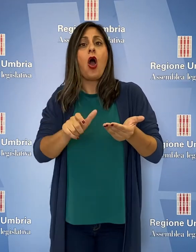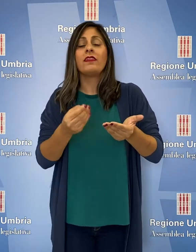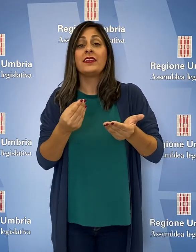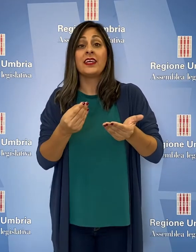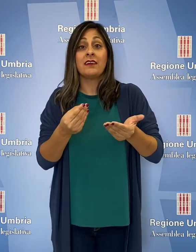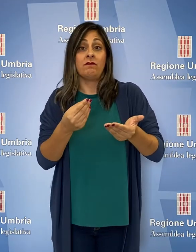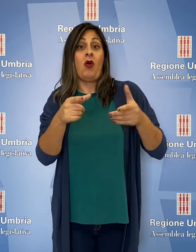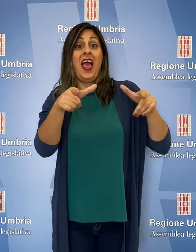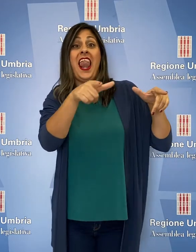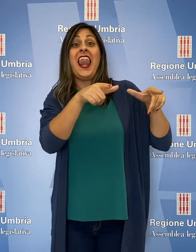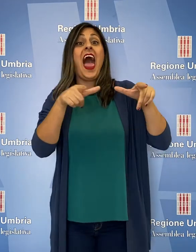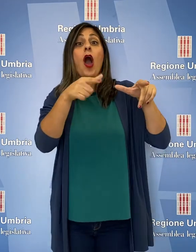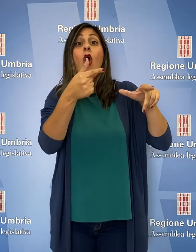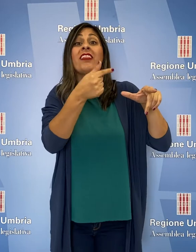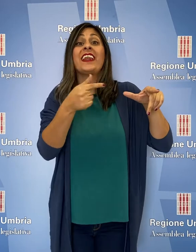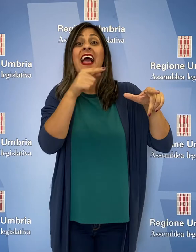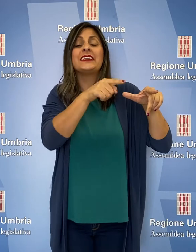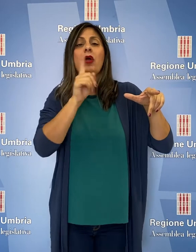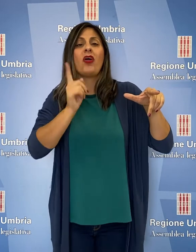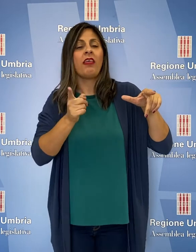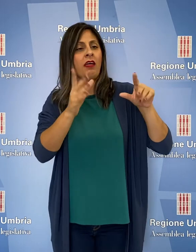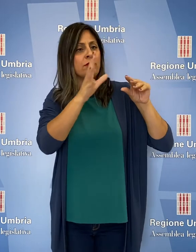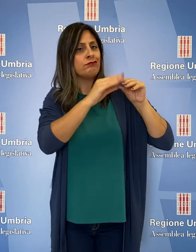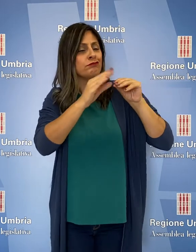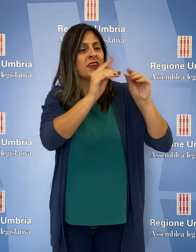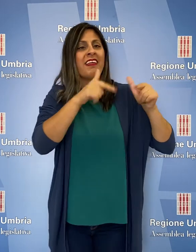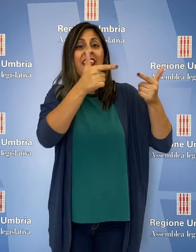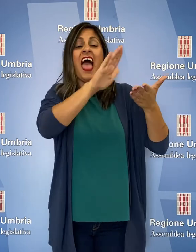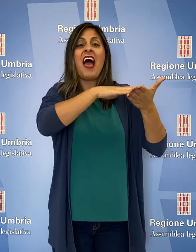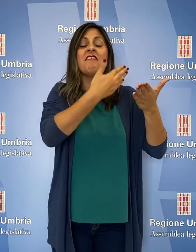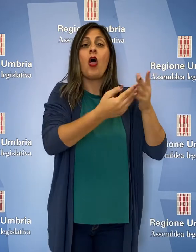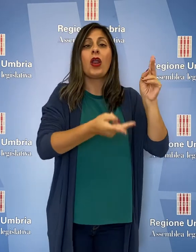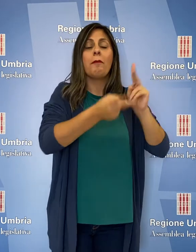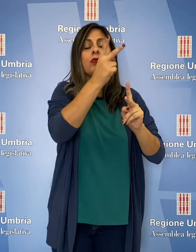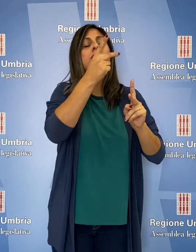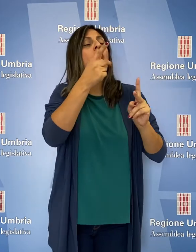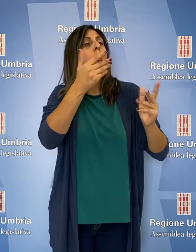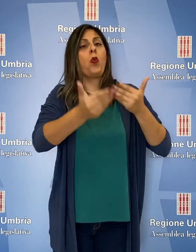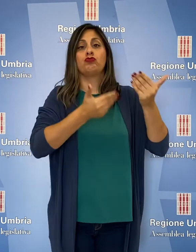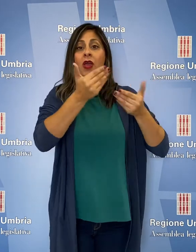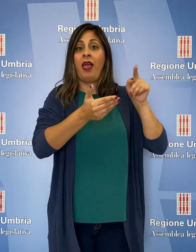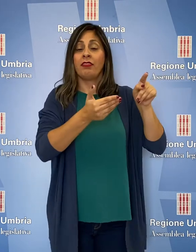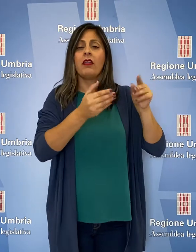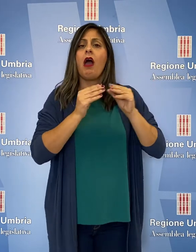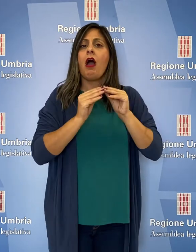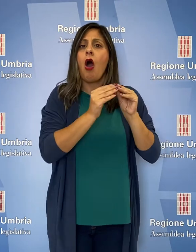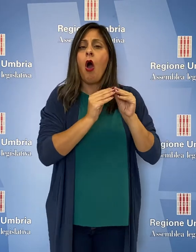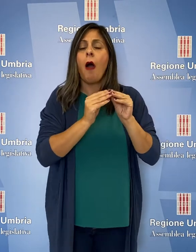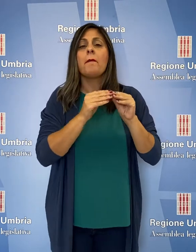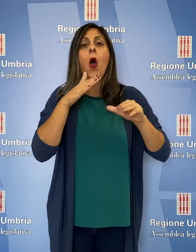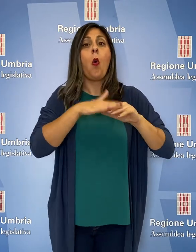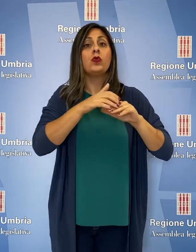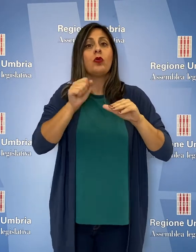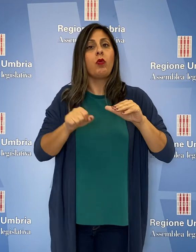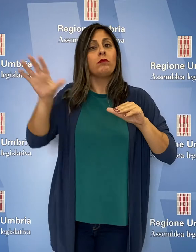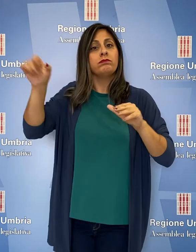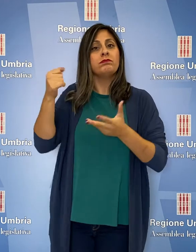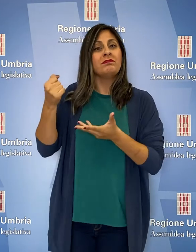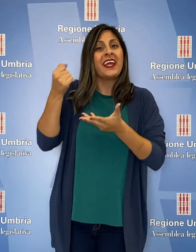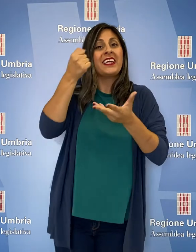urgente delle misure indispensabili per risanare e valorizzare il lago Trasimeno, anche attraverso l'utilizzo delle risorse previste